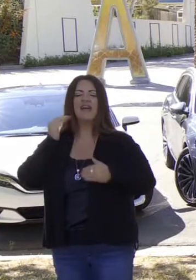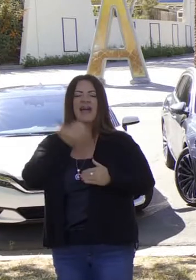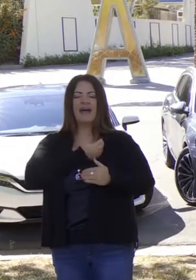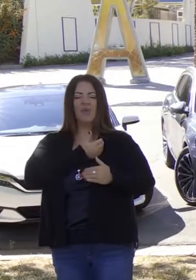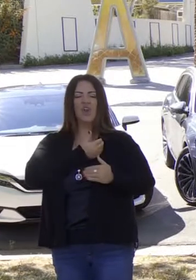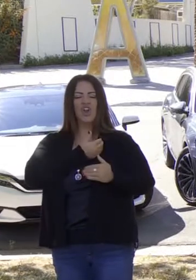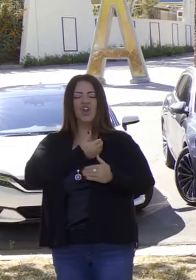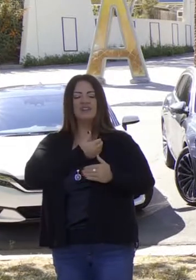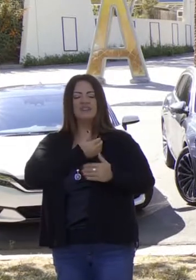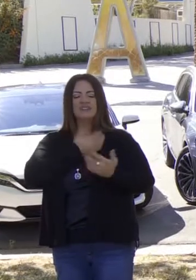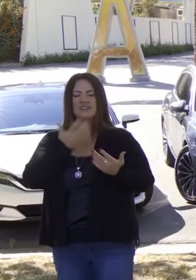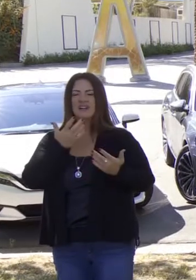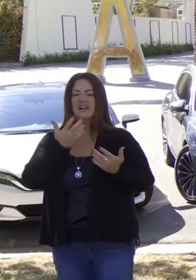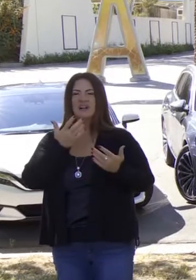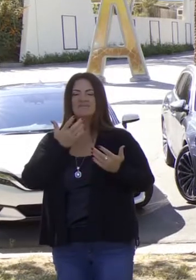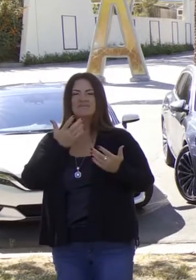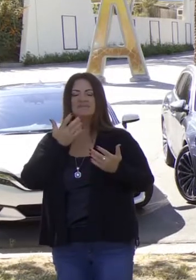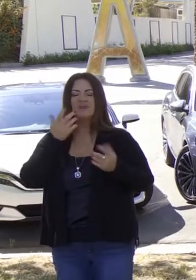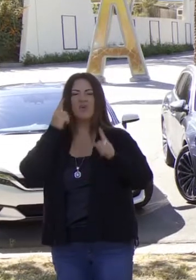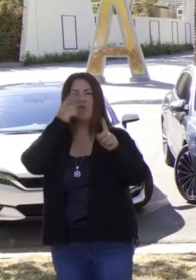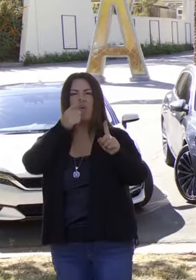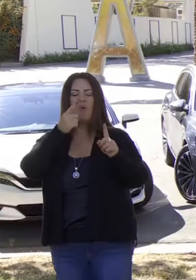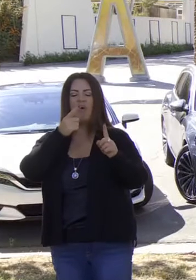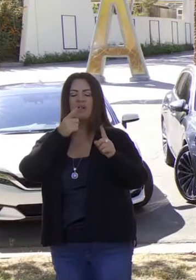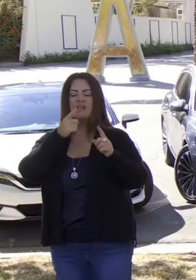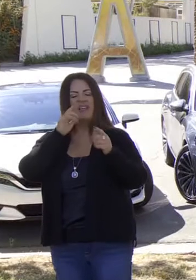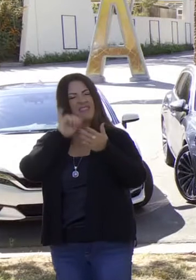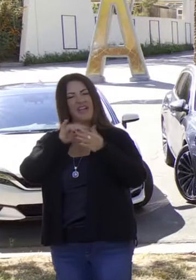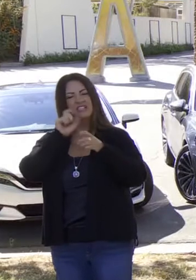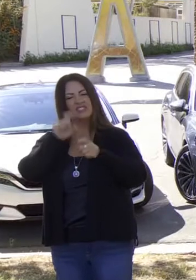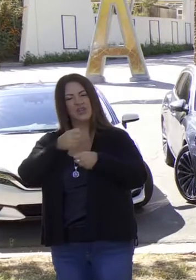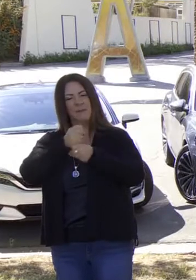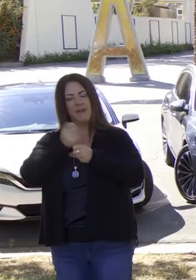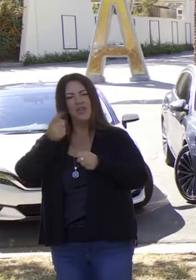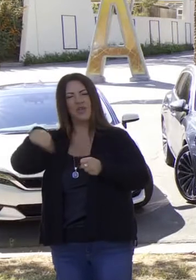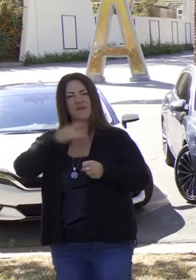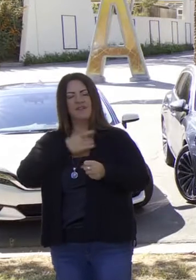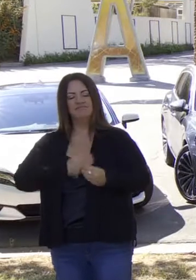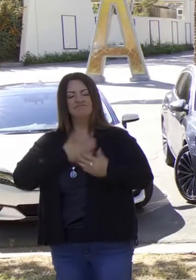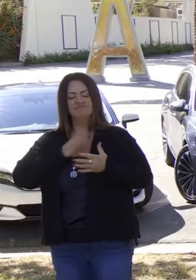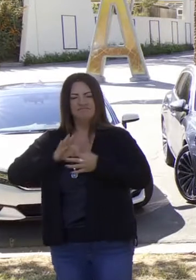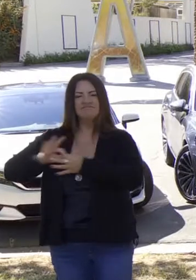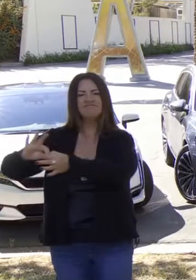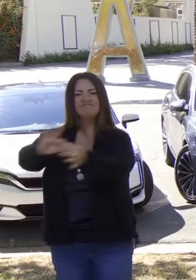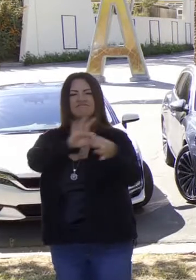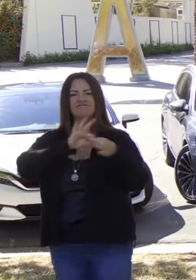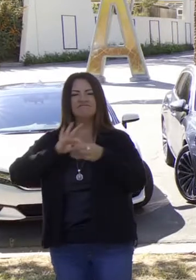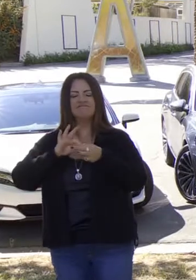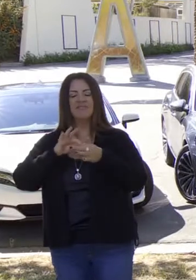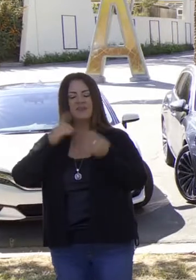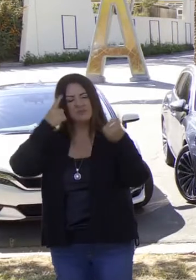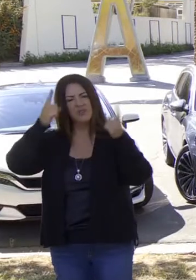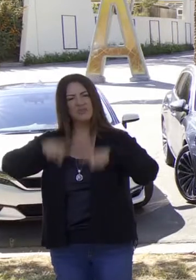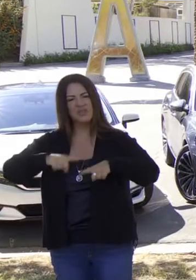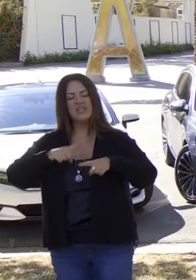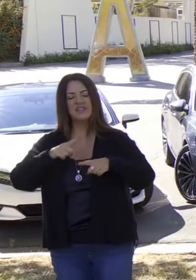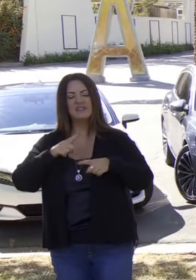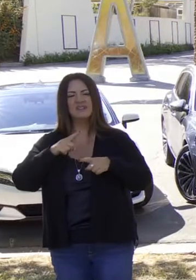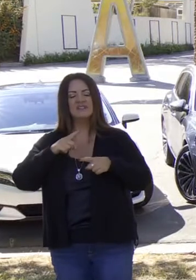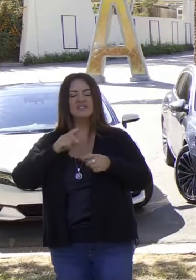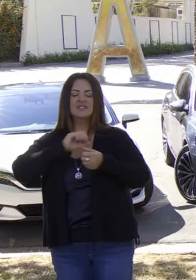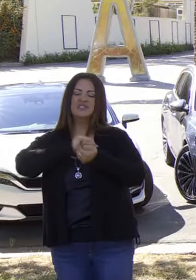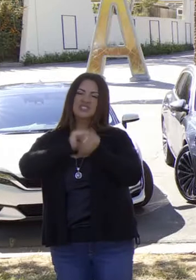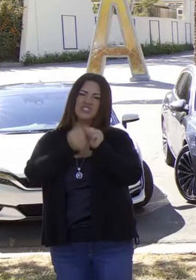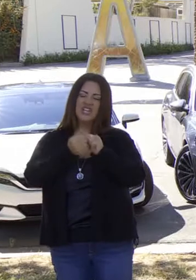que debe unirnos a todos como americanos con el espíritu del momento de liderazgo, que es fundamental